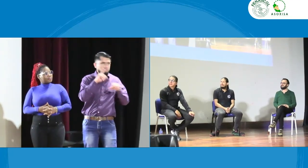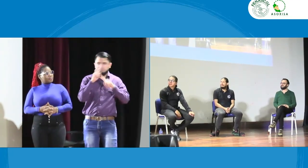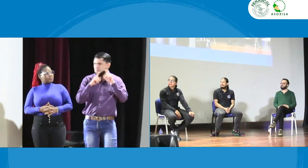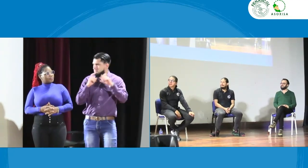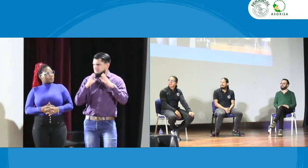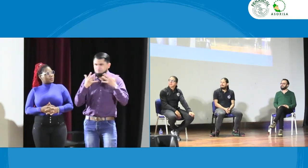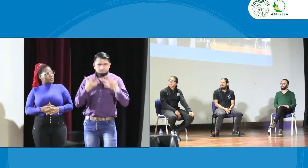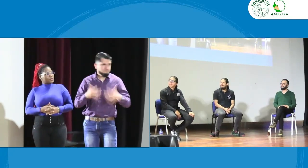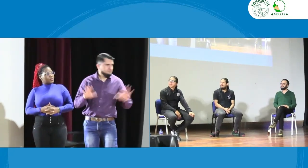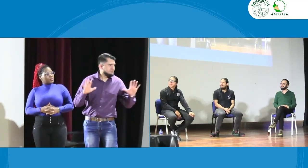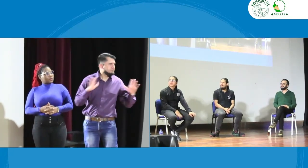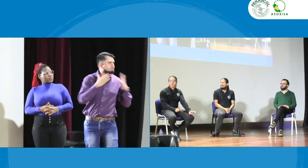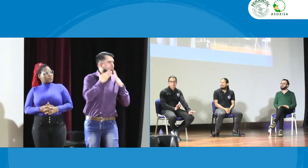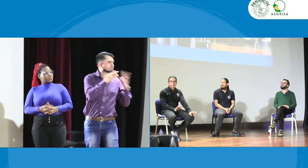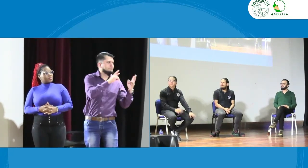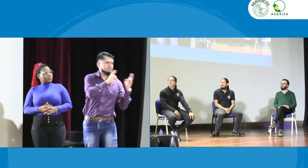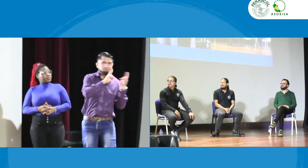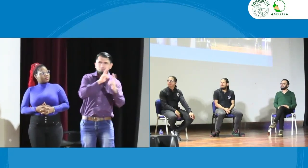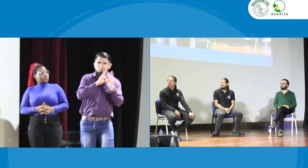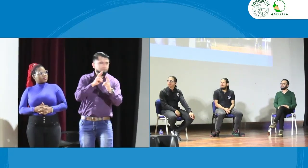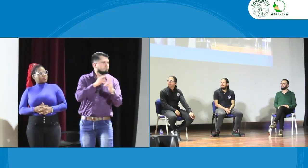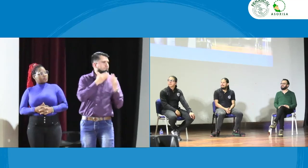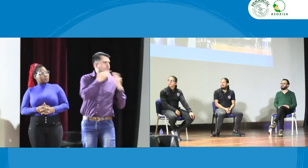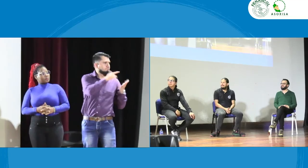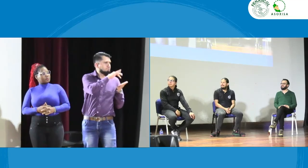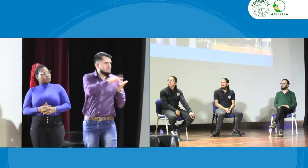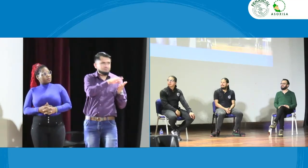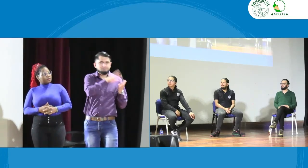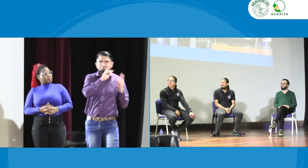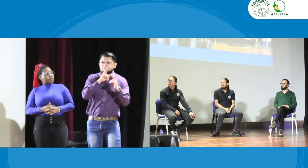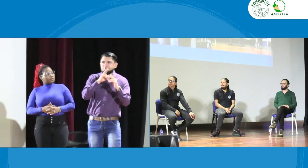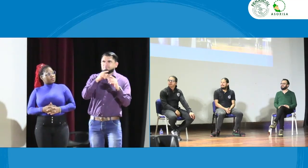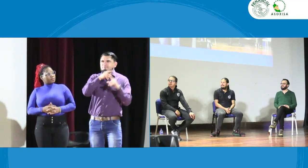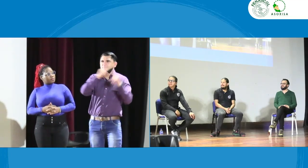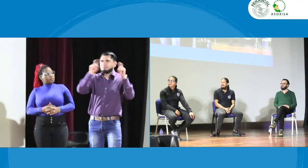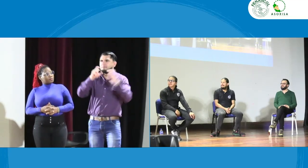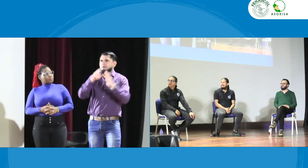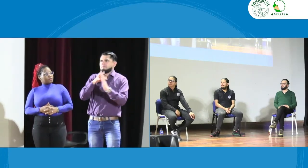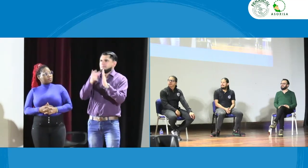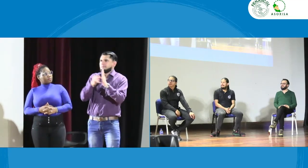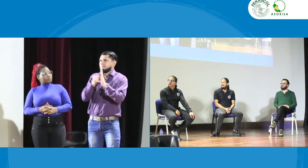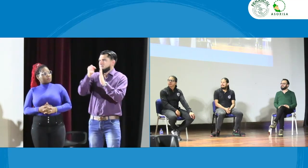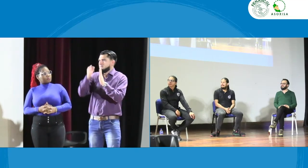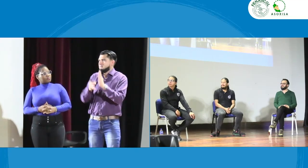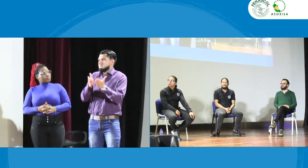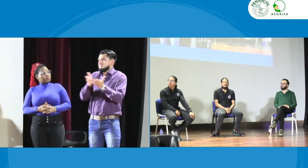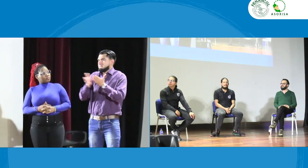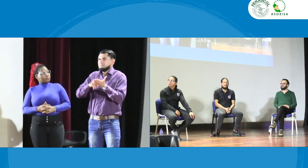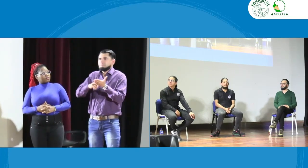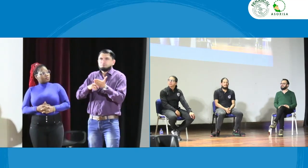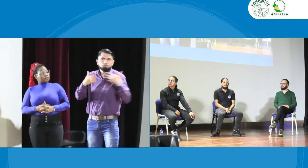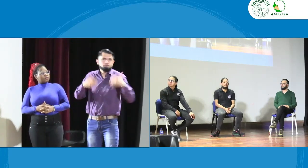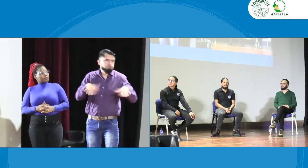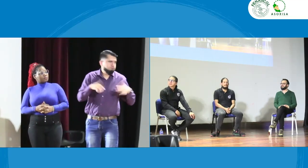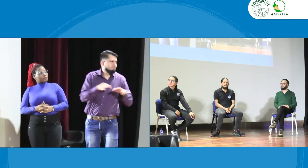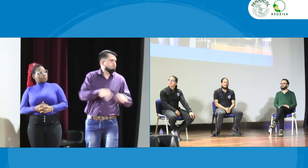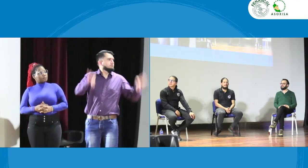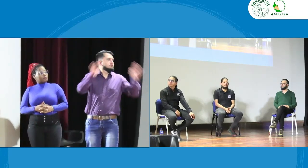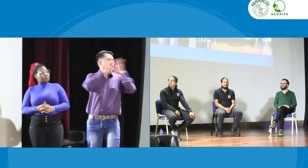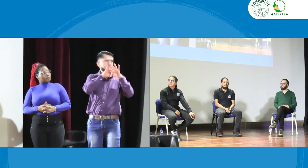bien muchísimas gracias por responder las preguntas ya han terminado las preguntas que se tenían acá acerca del